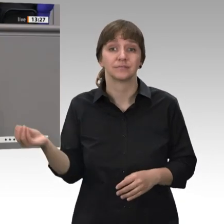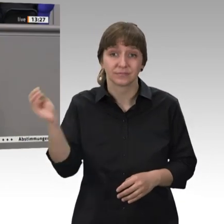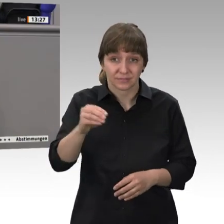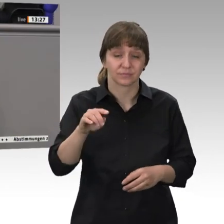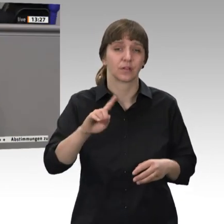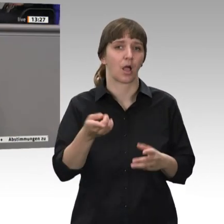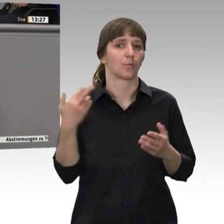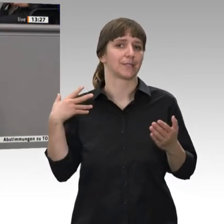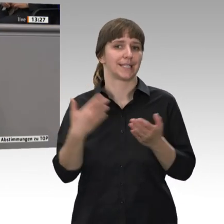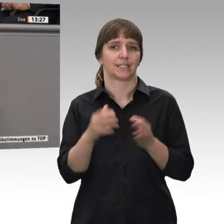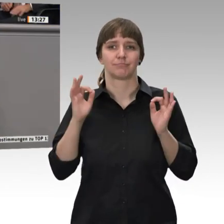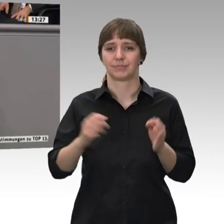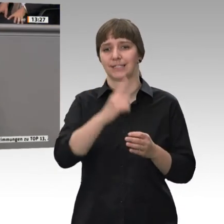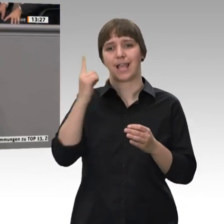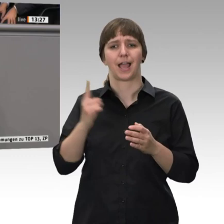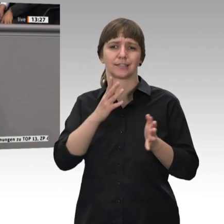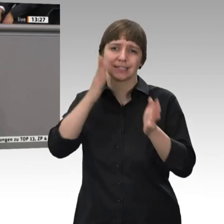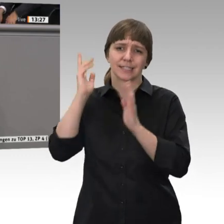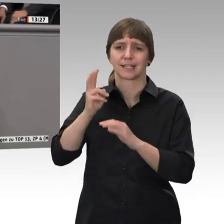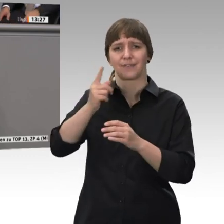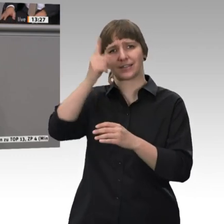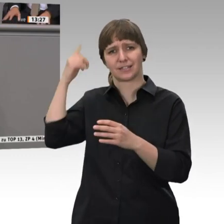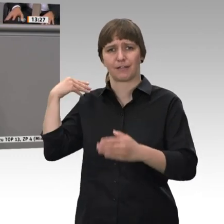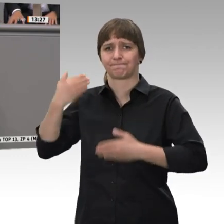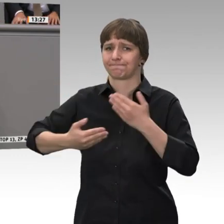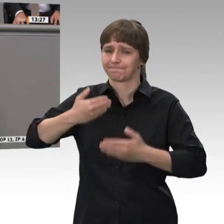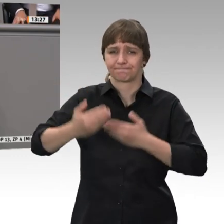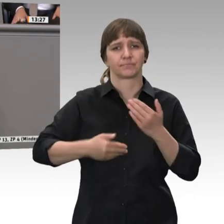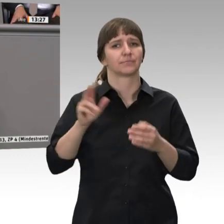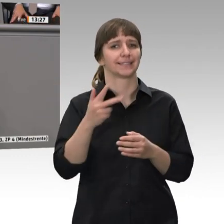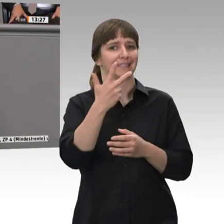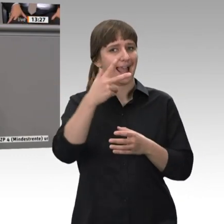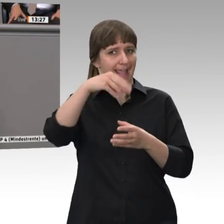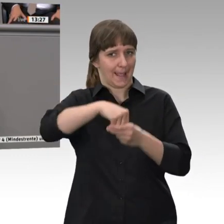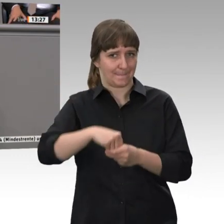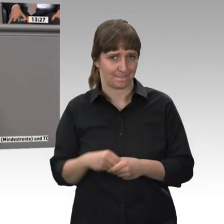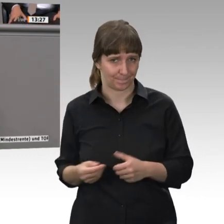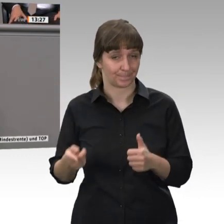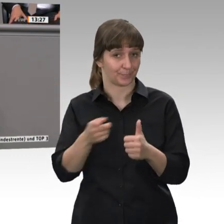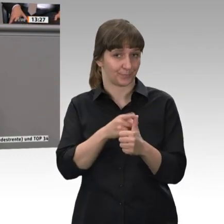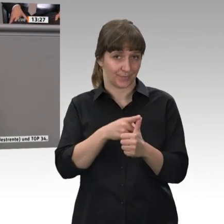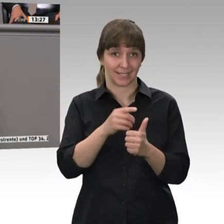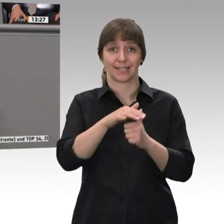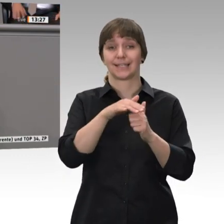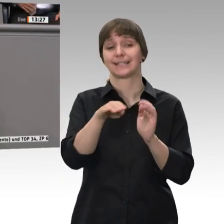vergangenen Jahre und Jahrzehnte, nämlich mit dem Dreiklang. Einmal die gesetzliche Rente, dann die betriebliche